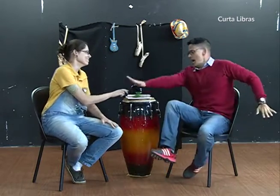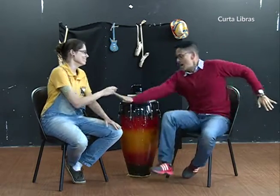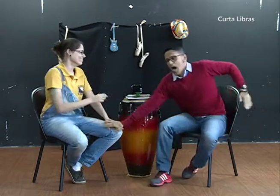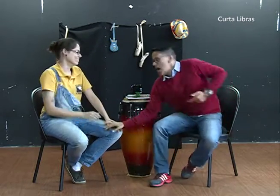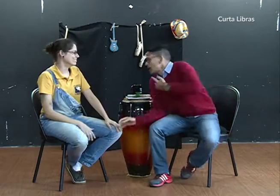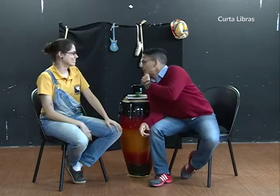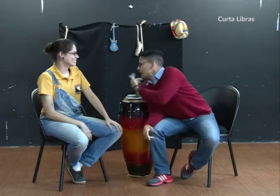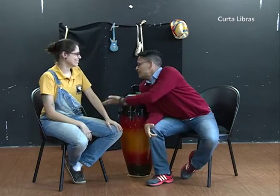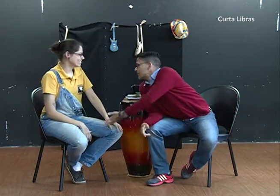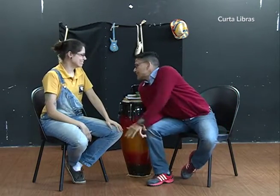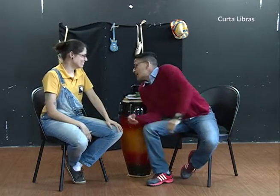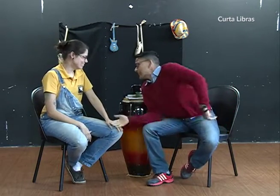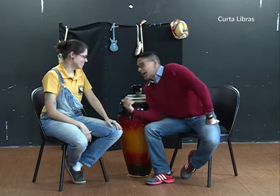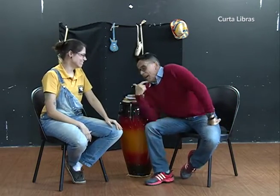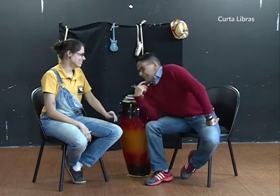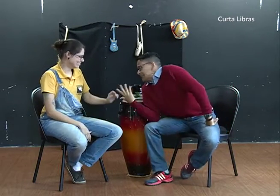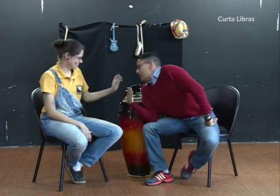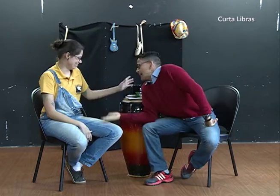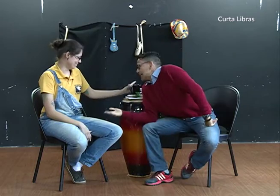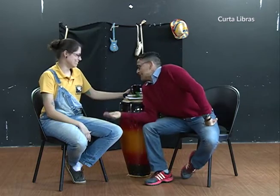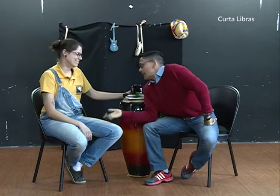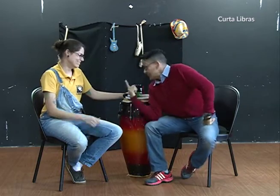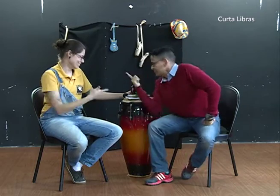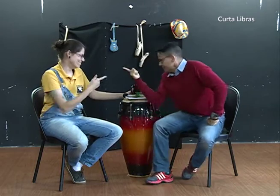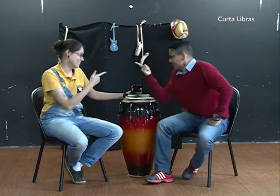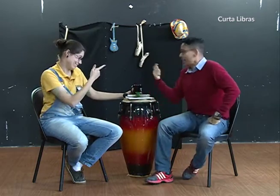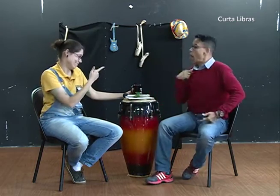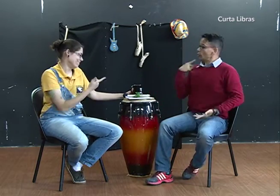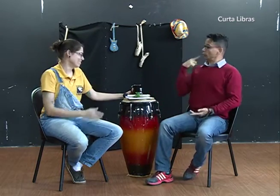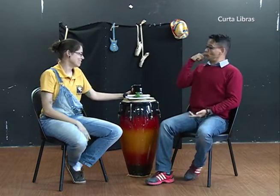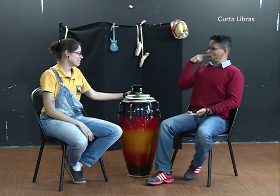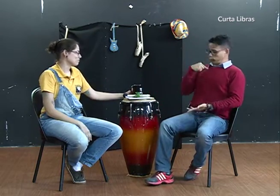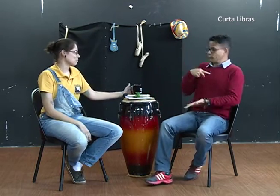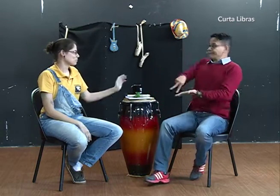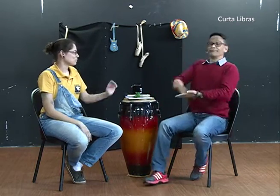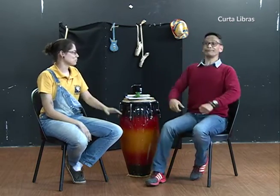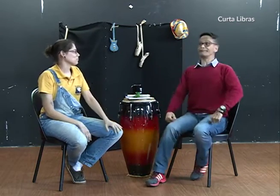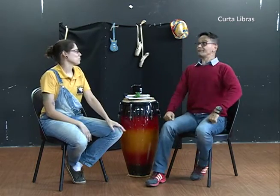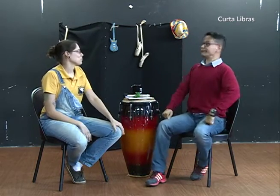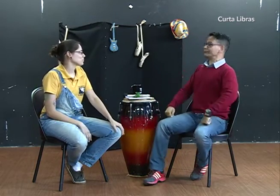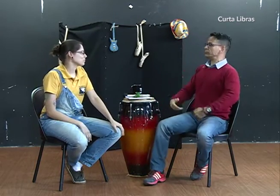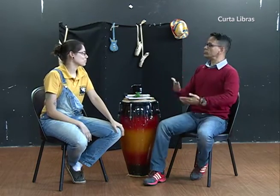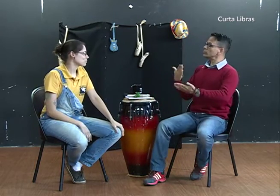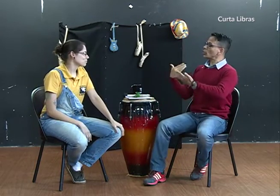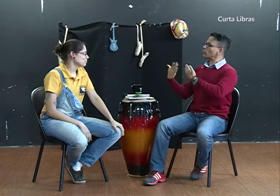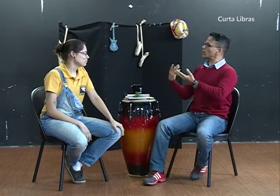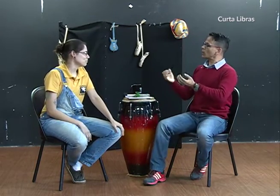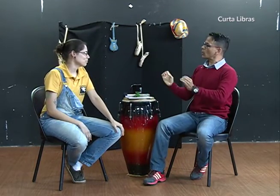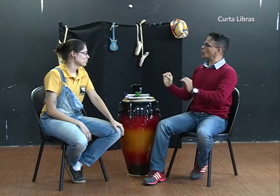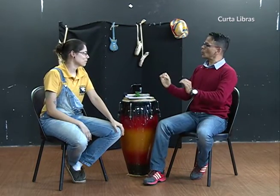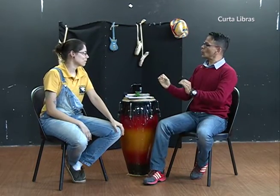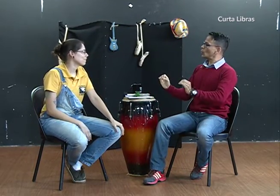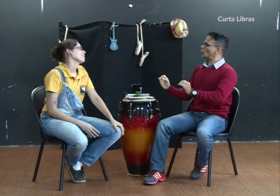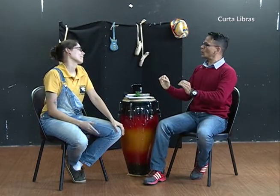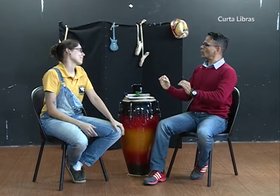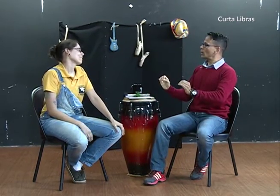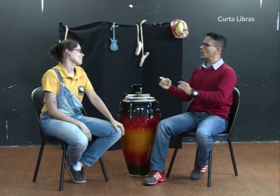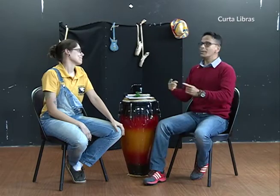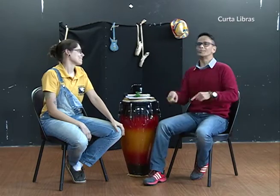ouvinte gosta da sonoridade musical e consegue se aproveitar disso para conversar. O surdo não conversa enquanto